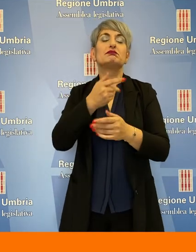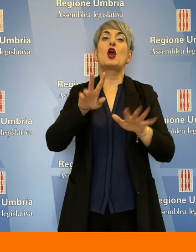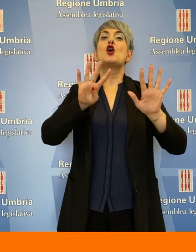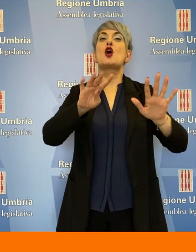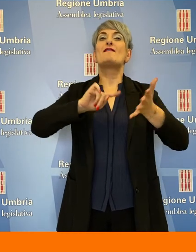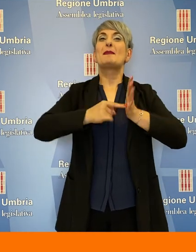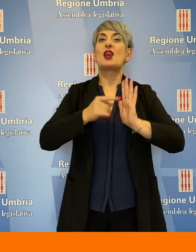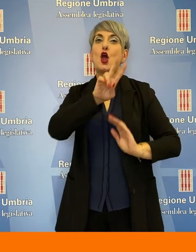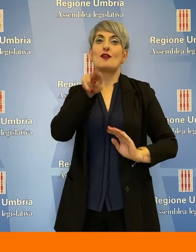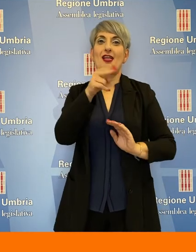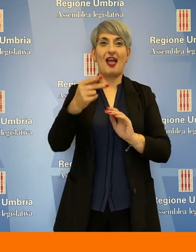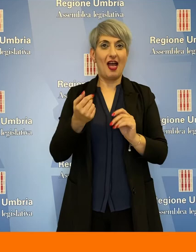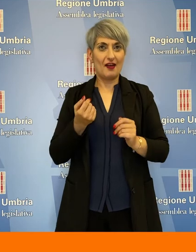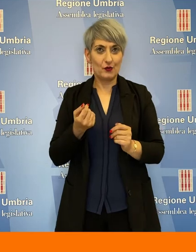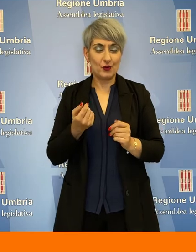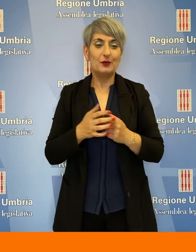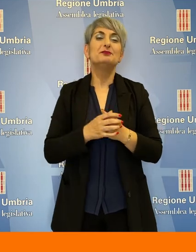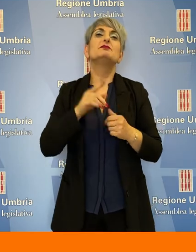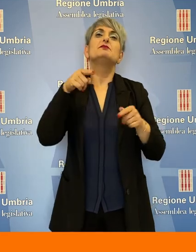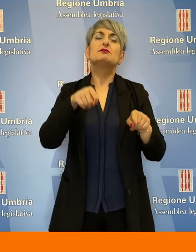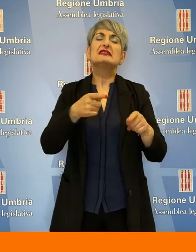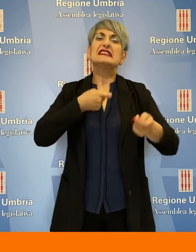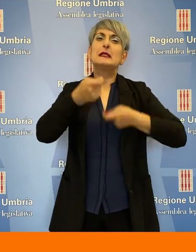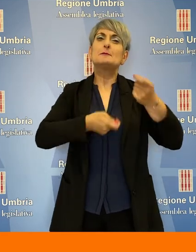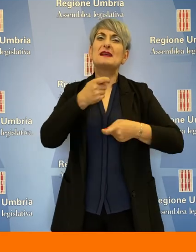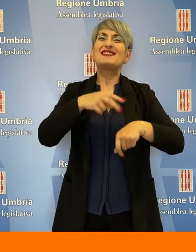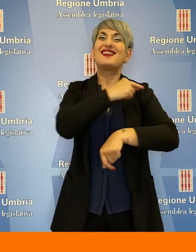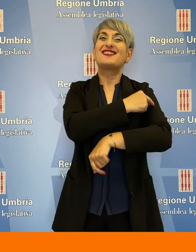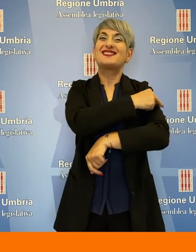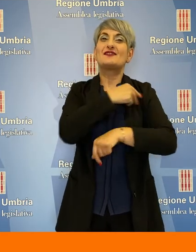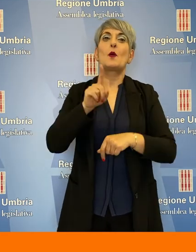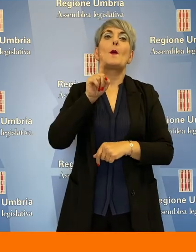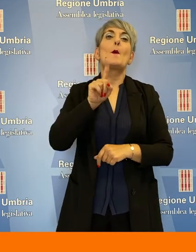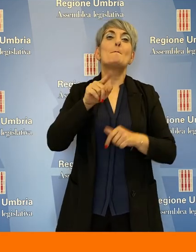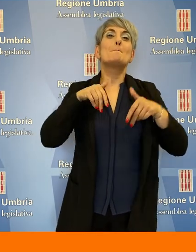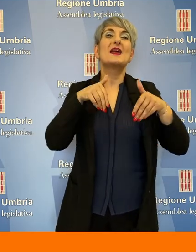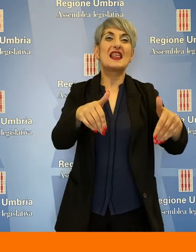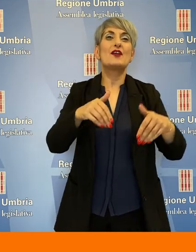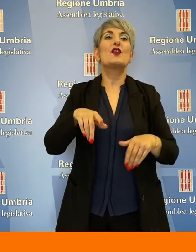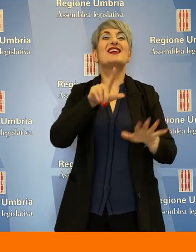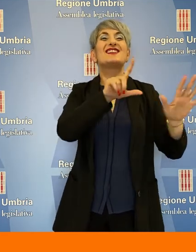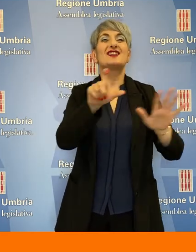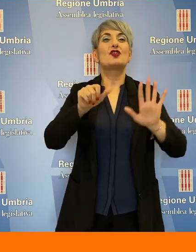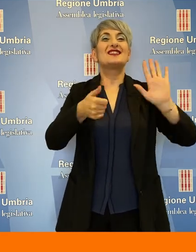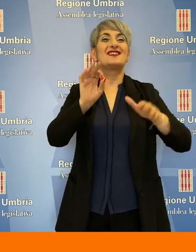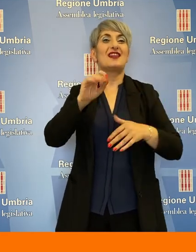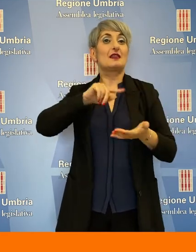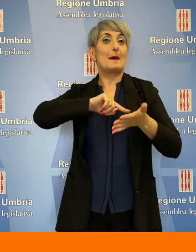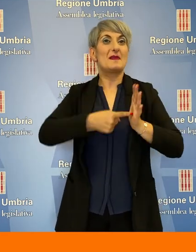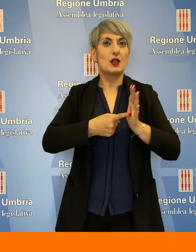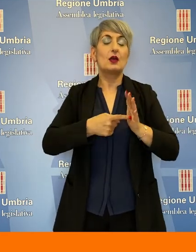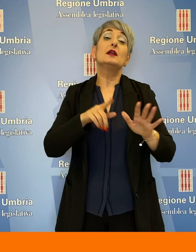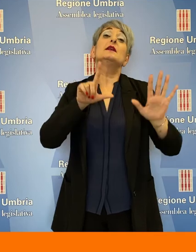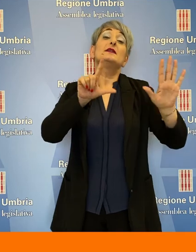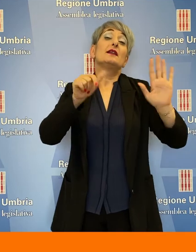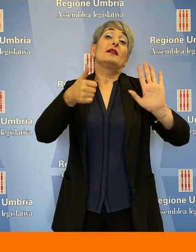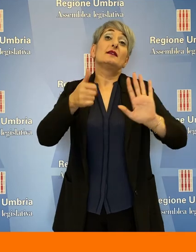rispetto alle previsioni. La spesa sanitaria è pari a 1 miliardo 760 milioni e rappresenta il